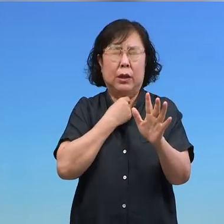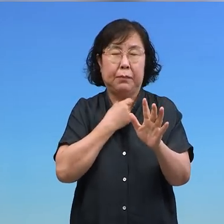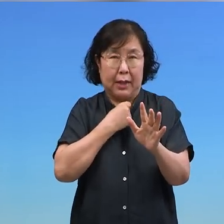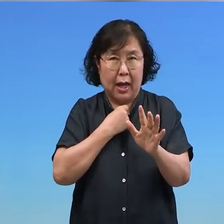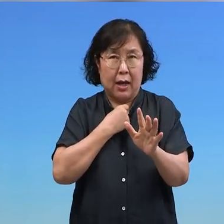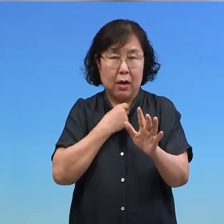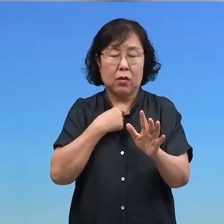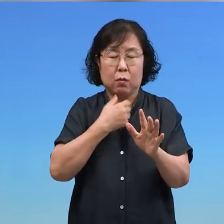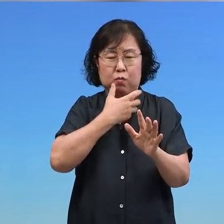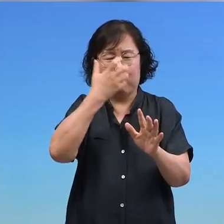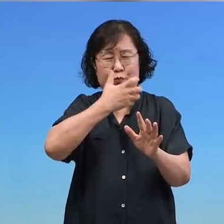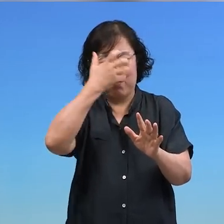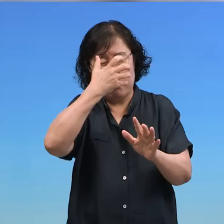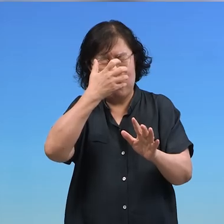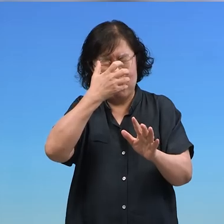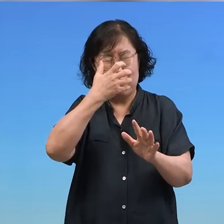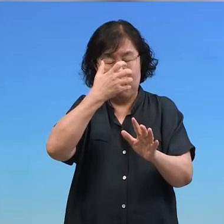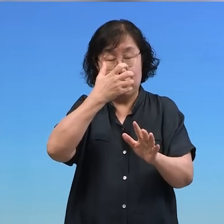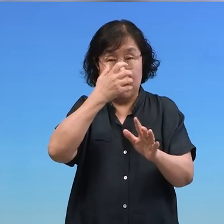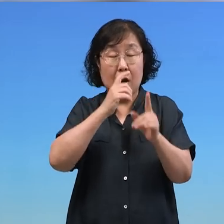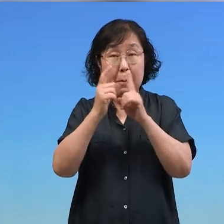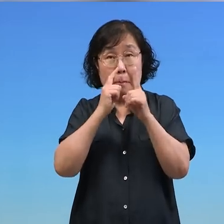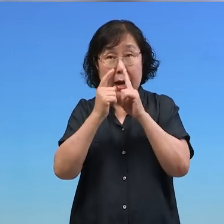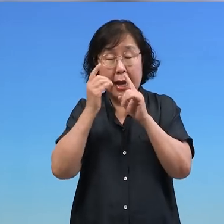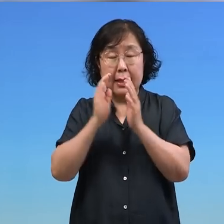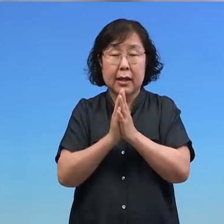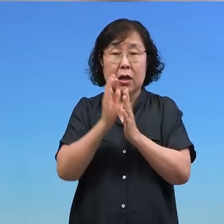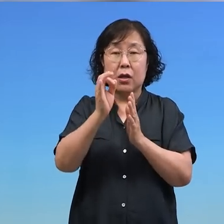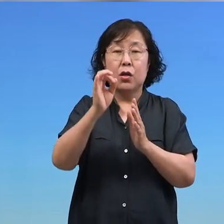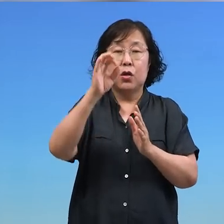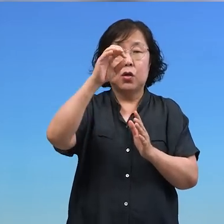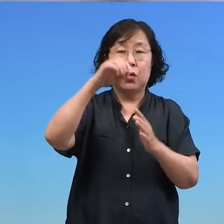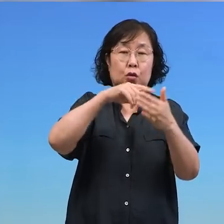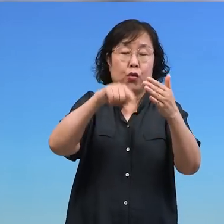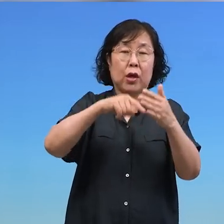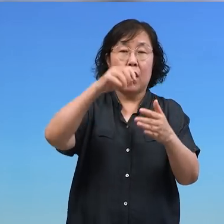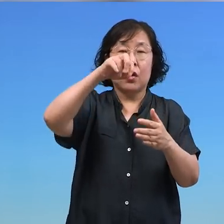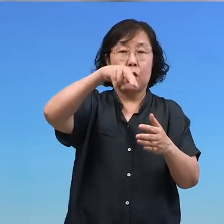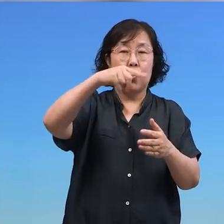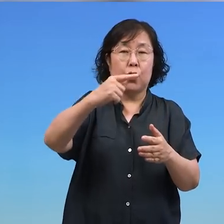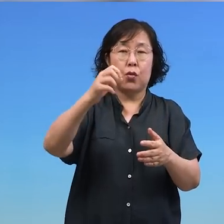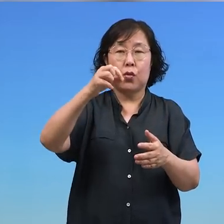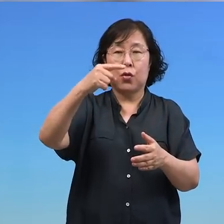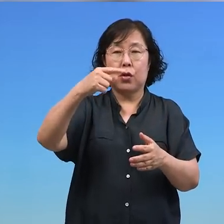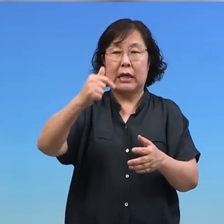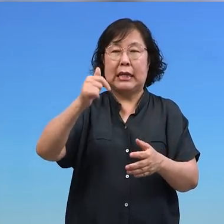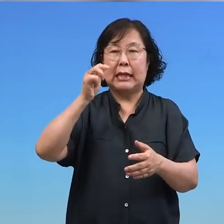그 윤은혜라는 가수 이제 나이가 또 그 중에 제일 많다 그러네요 이 가수가